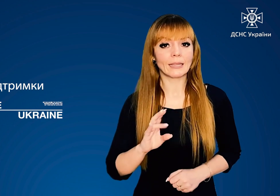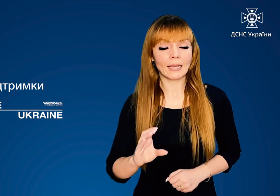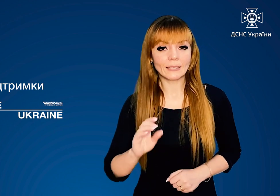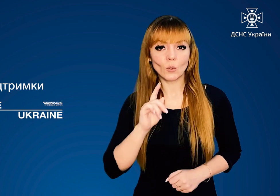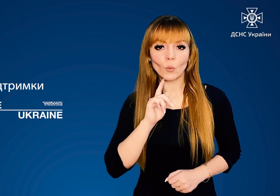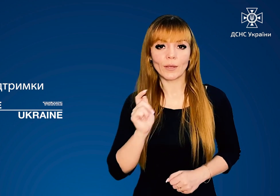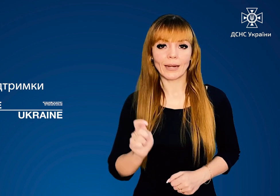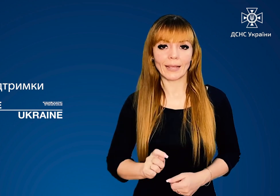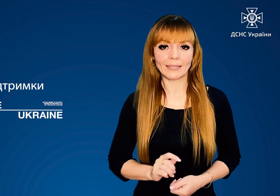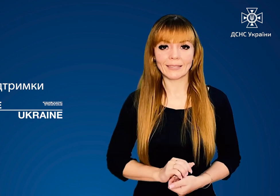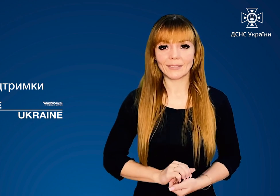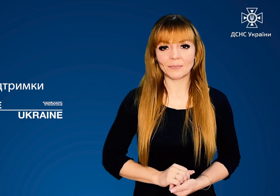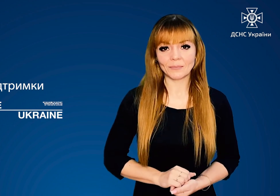ДСНС України